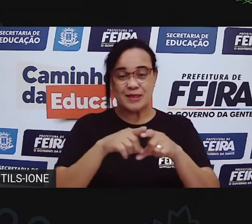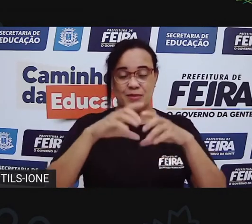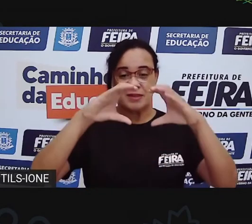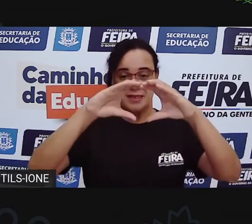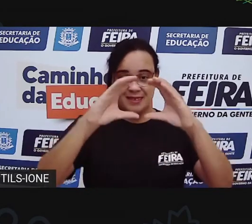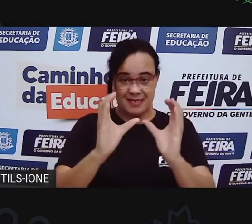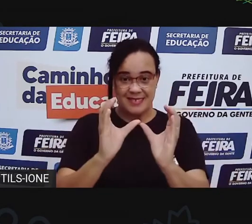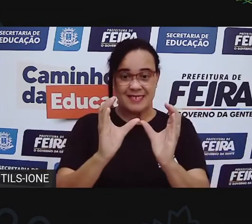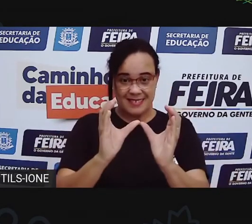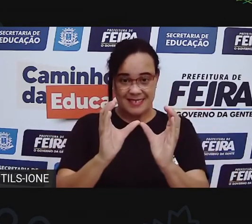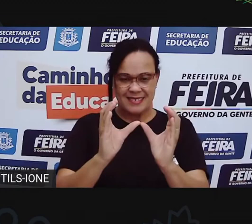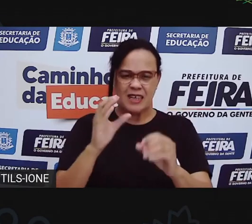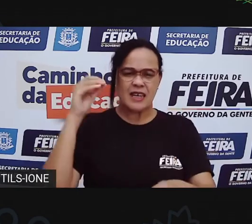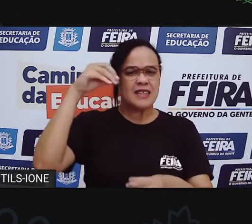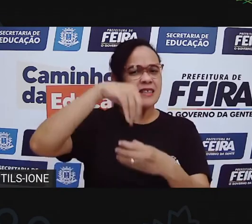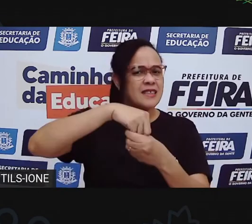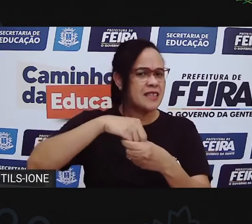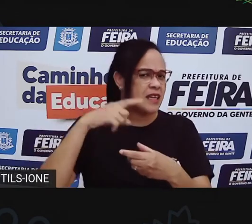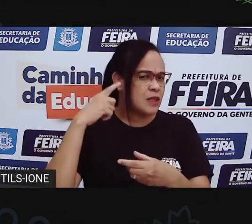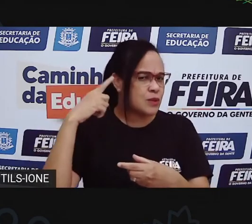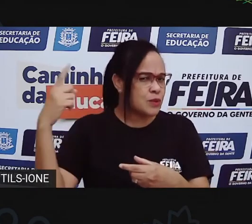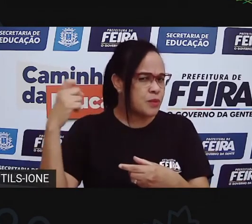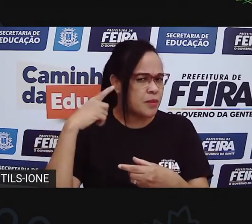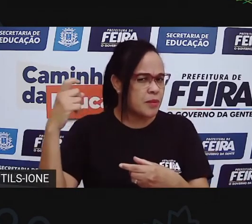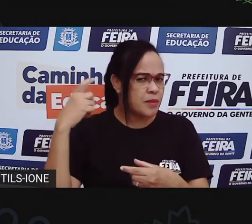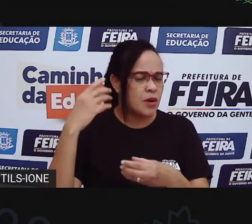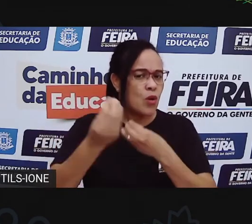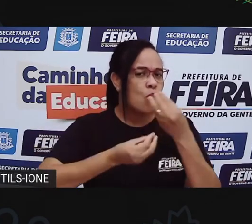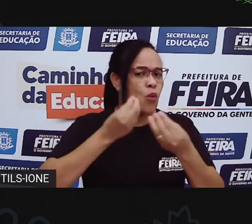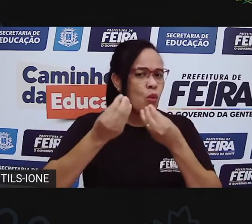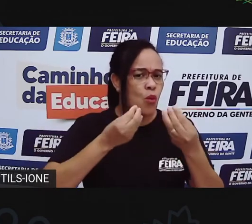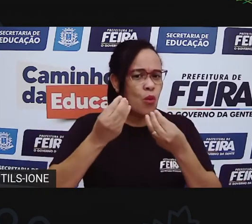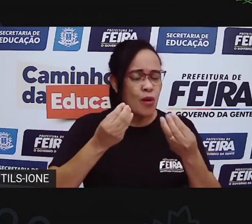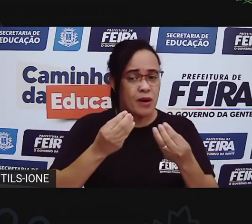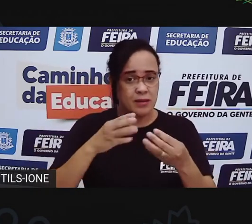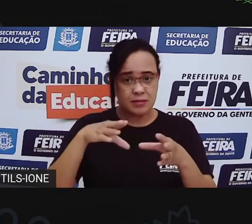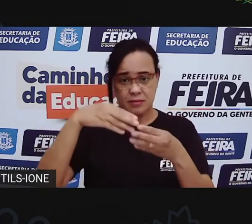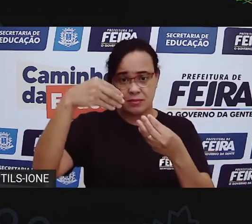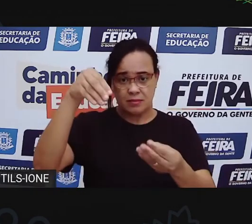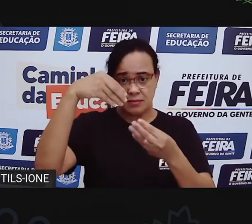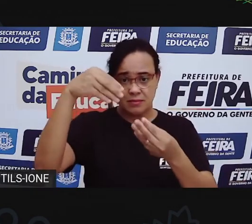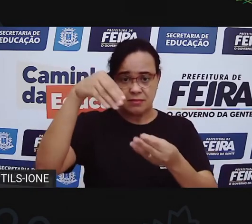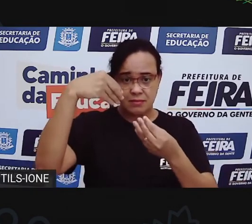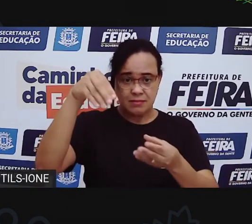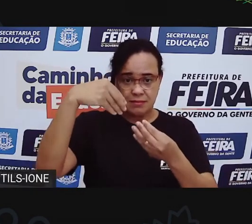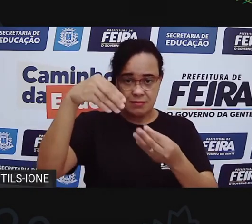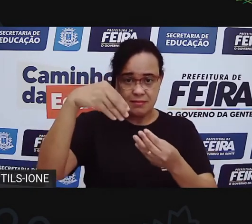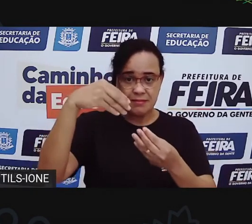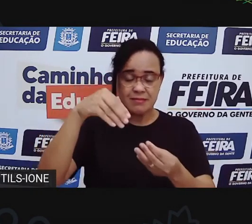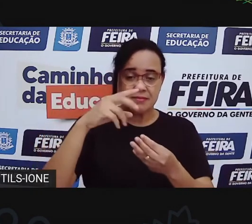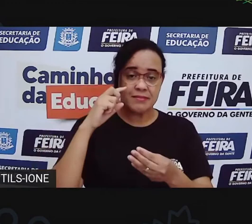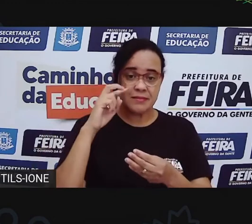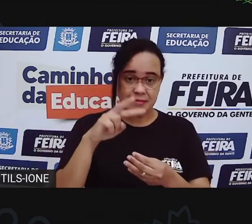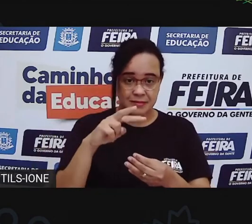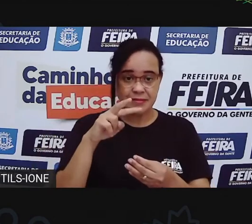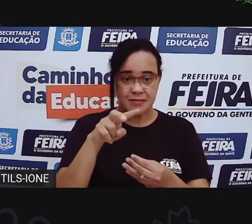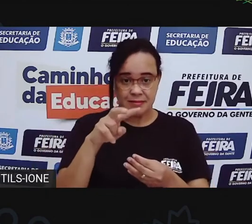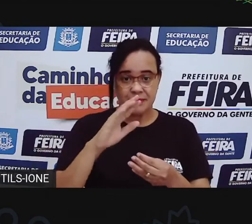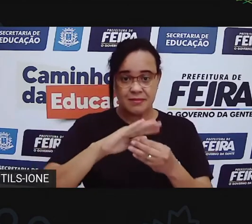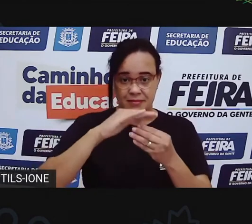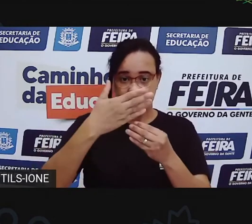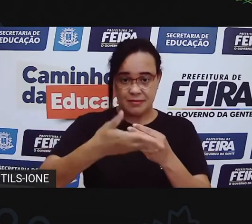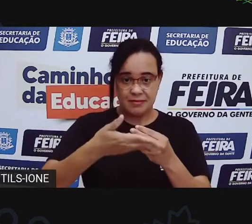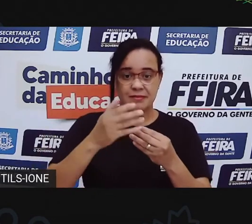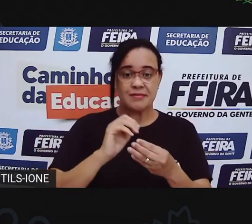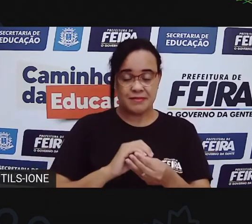O que tem dentro para fazer esse barulhinho? A gente tem emborrachado, que é esse material de fora. EVA